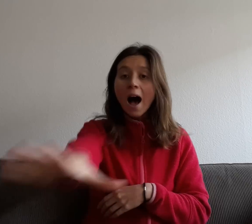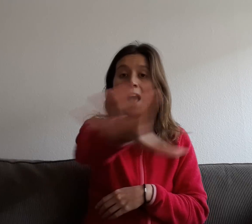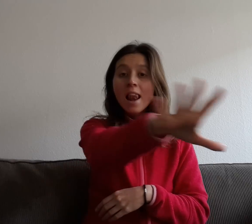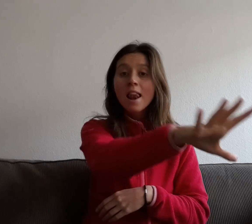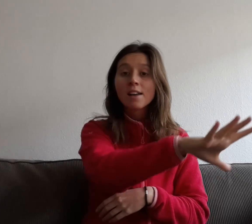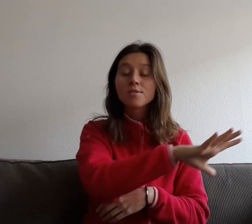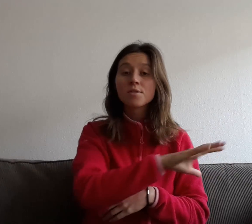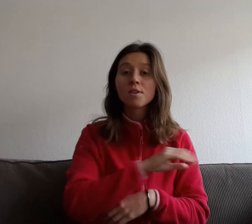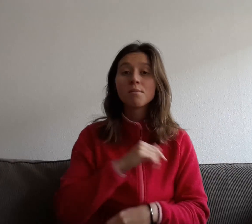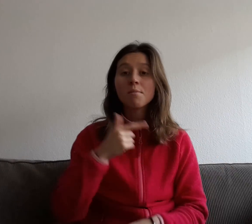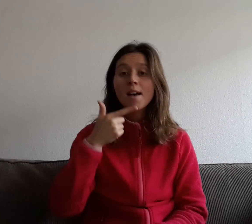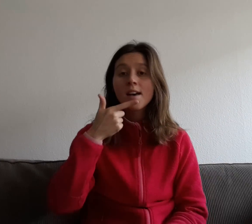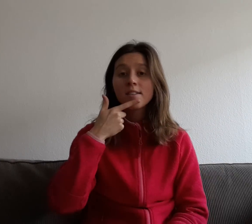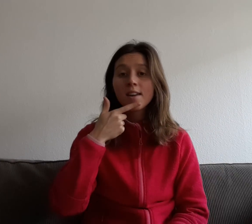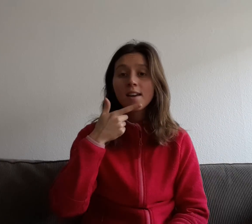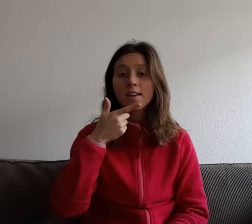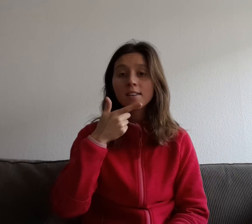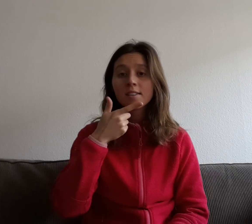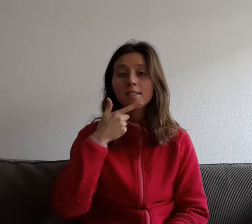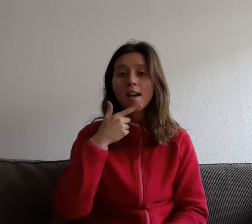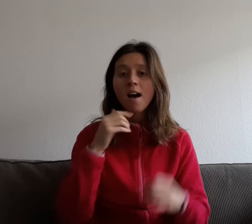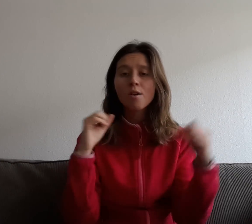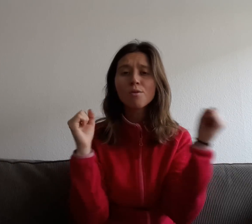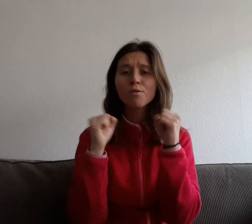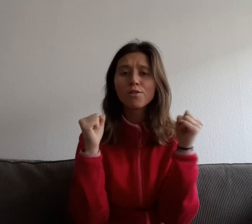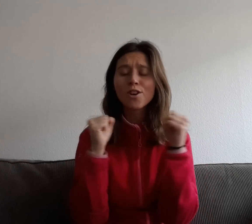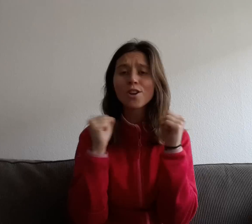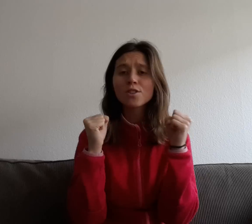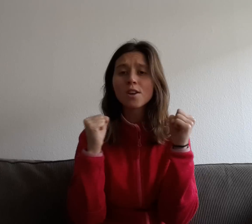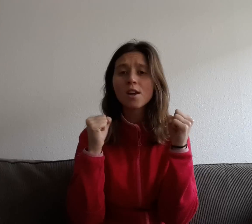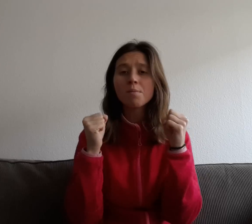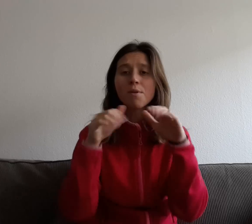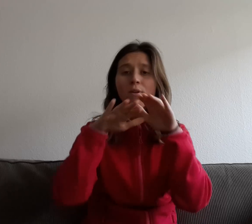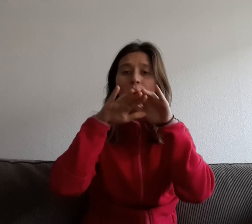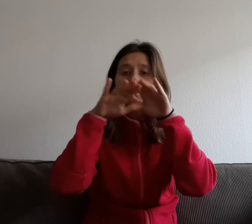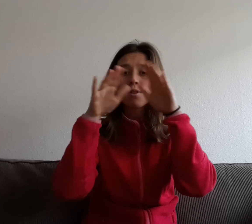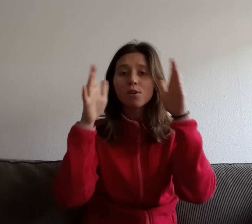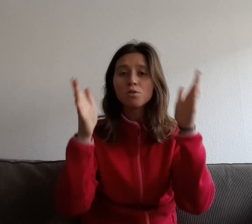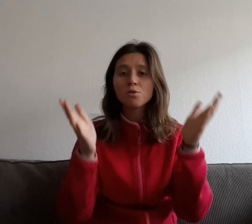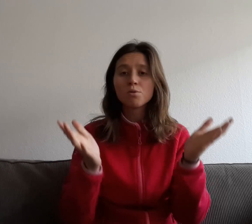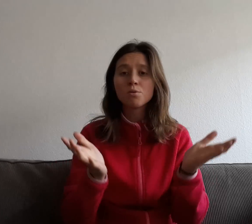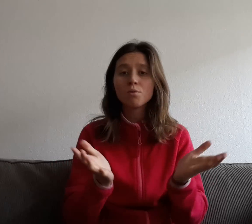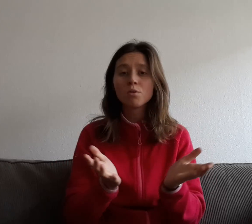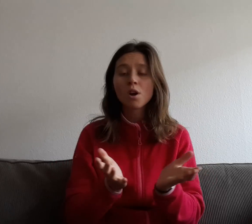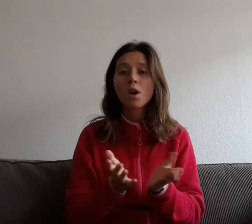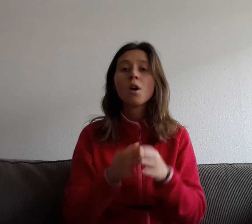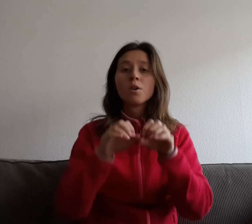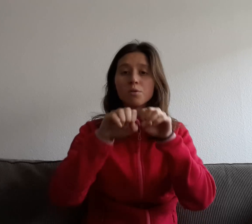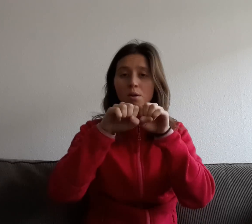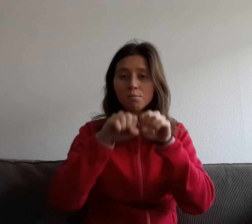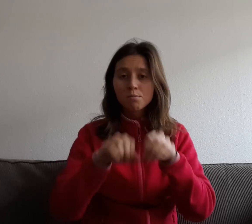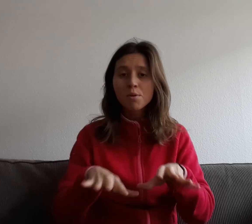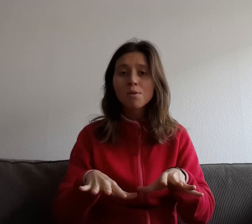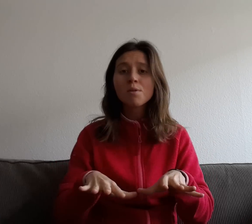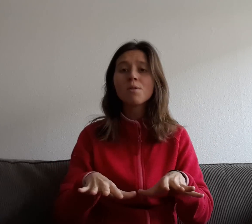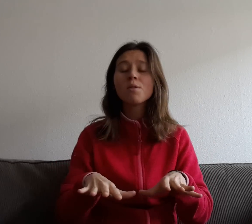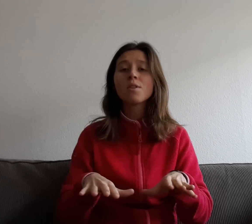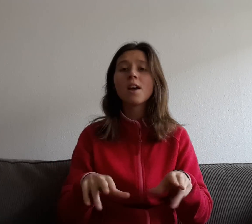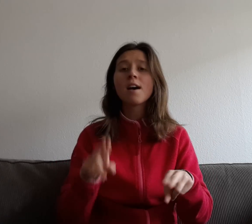alla som är rädda och fryser på vår jord, de borde